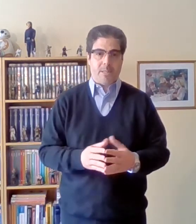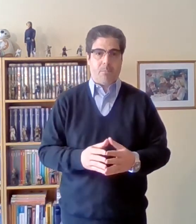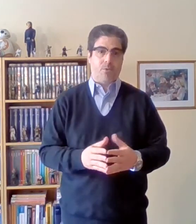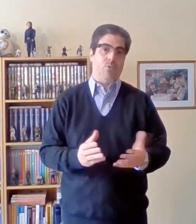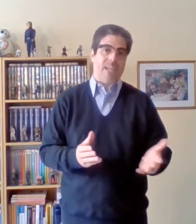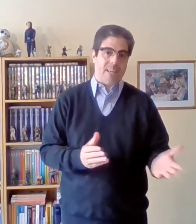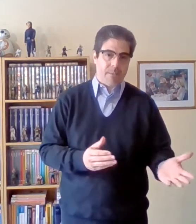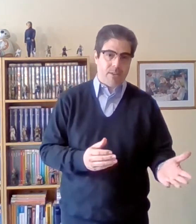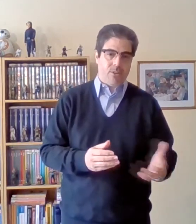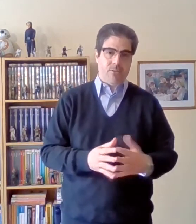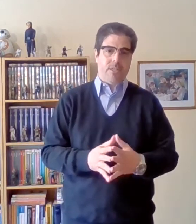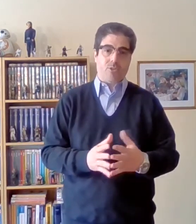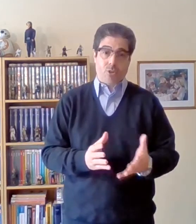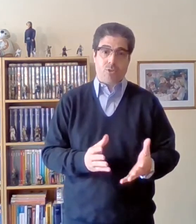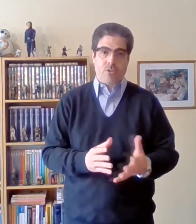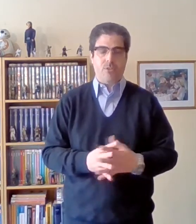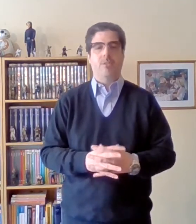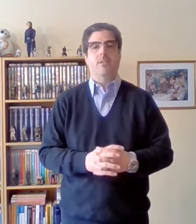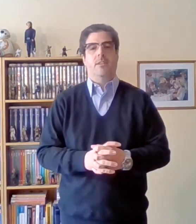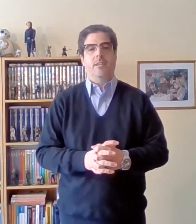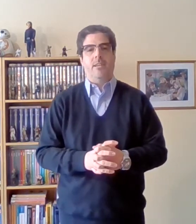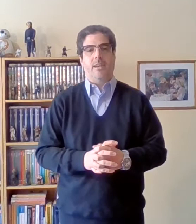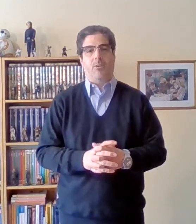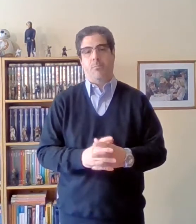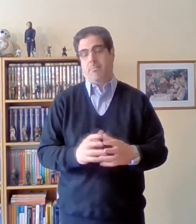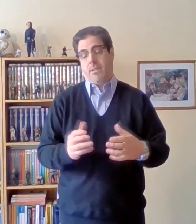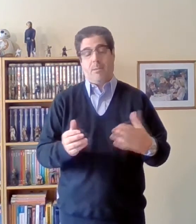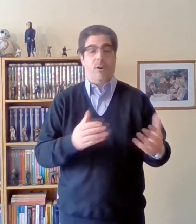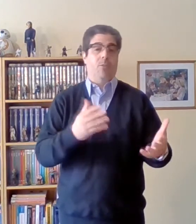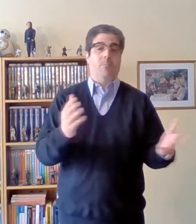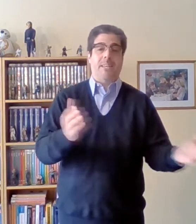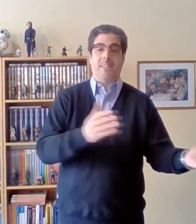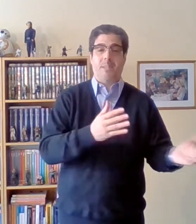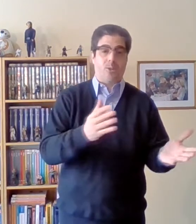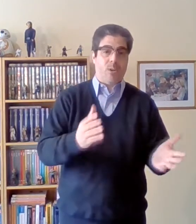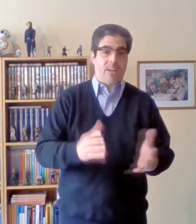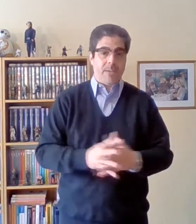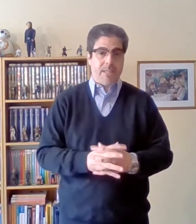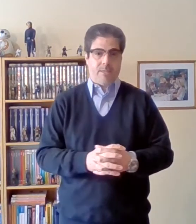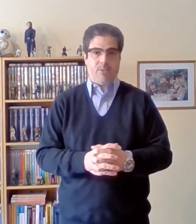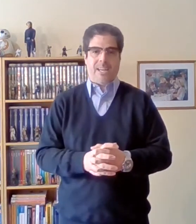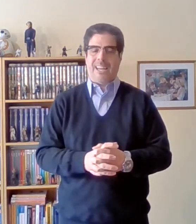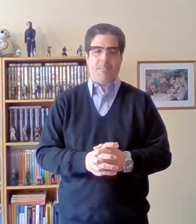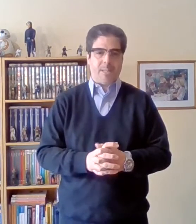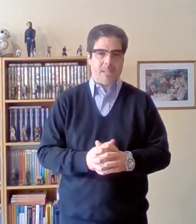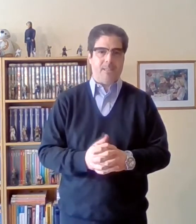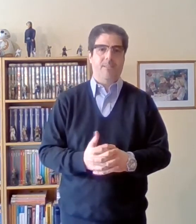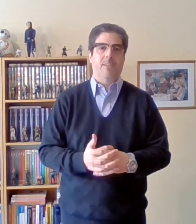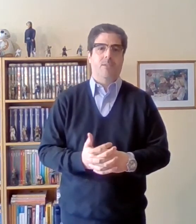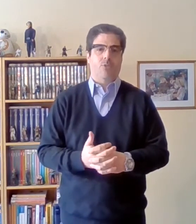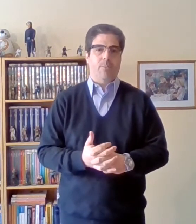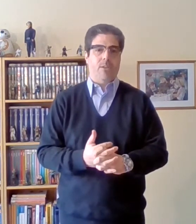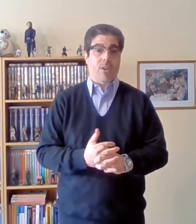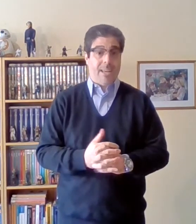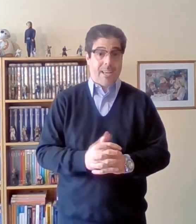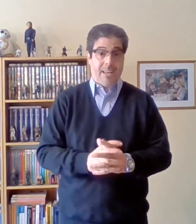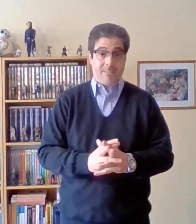por su gran amigo y socio, y digamos acompañante de toda la vida, una gran amistad, su amigo Engels.